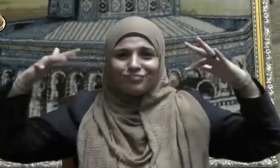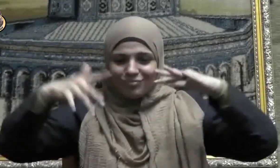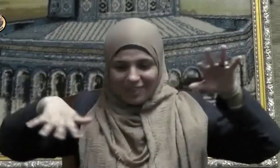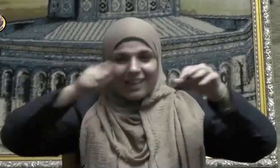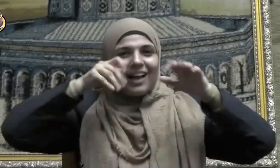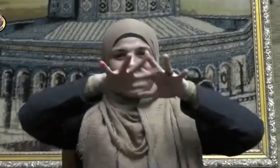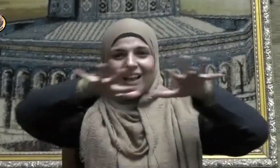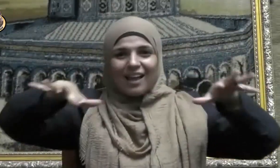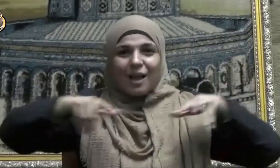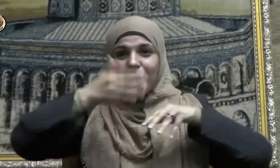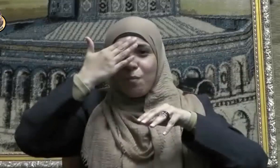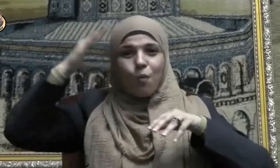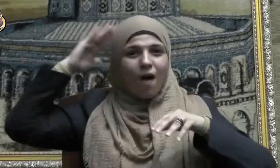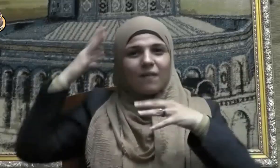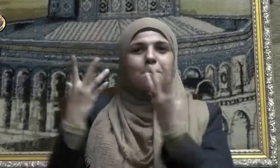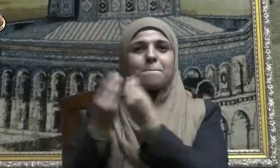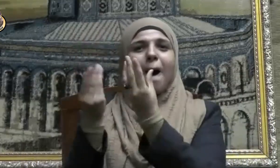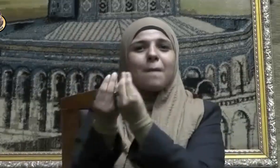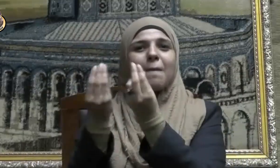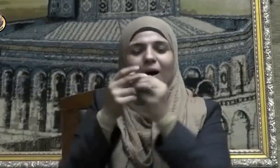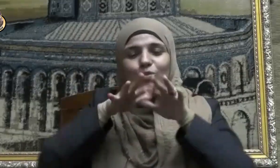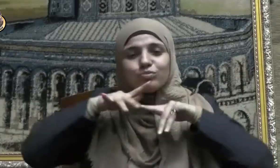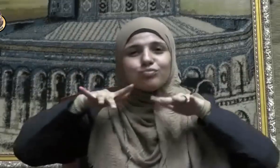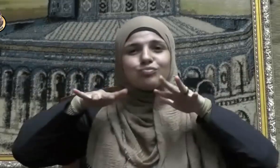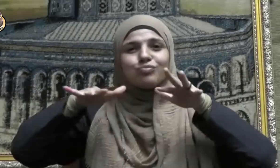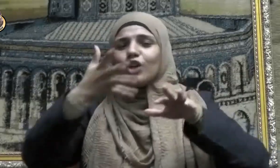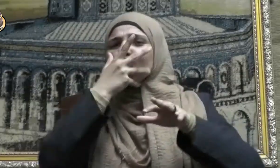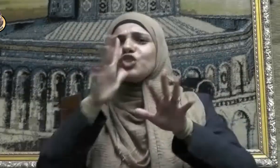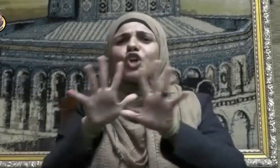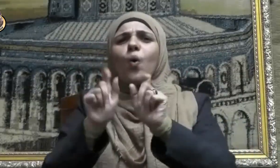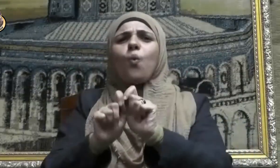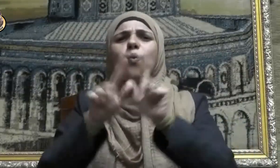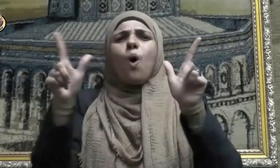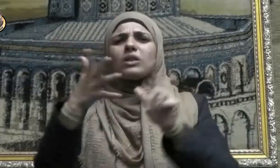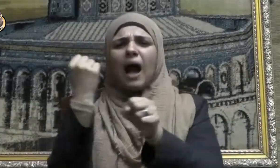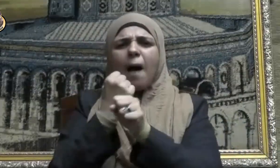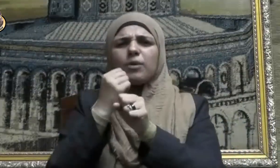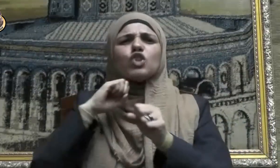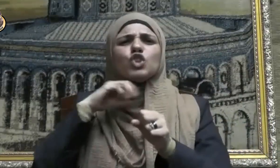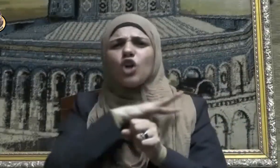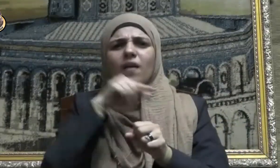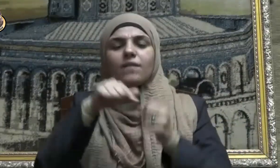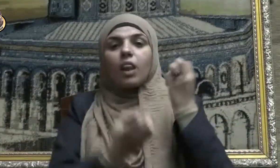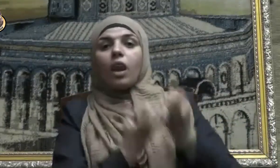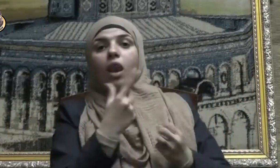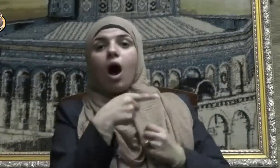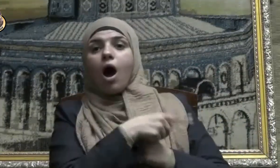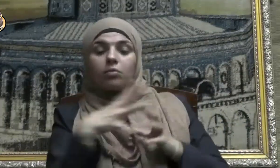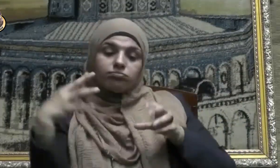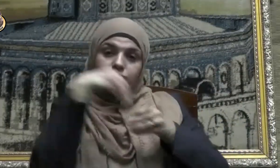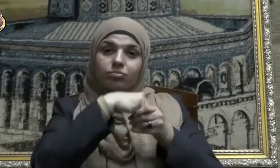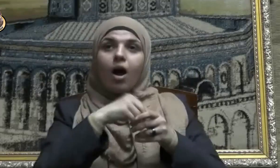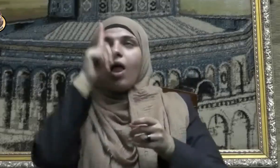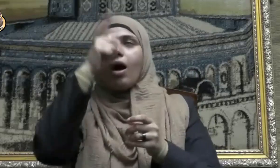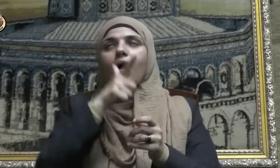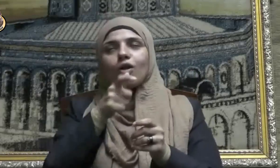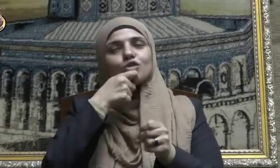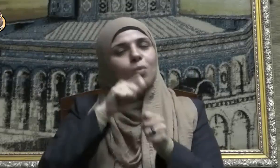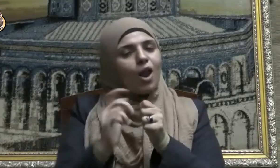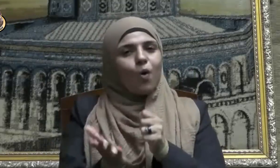مع من كانوا على شاكلتهم من خصال الشر في النار قال الله تعالى إن